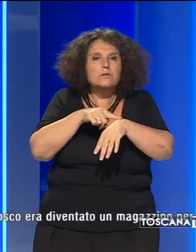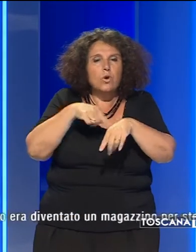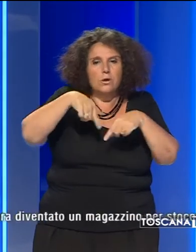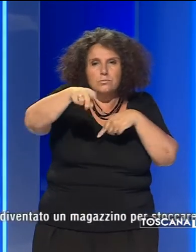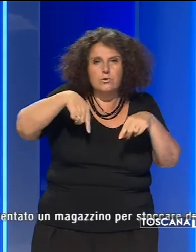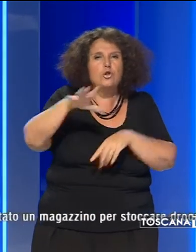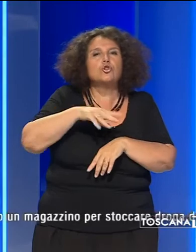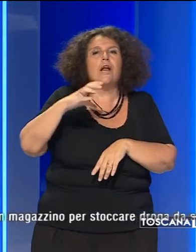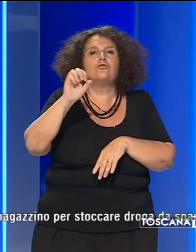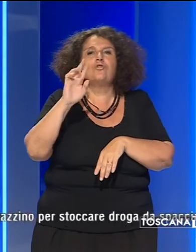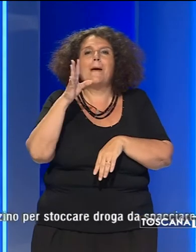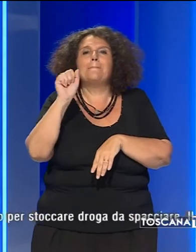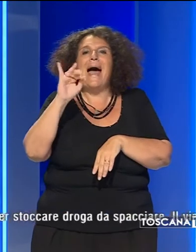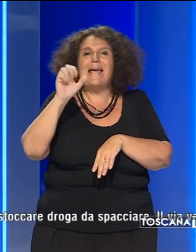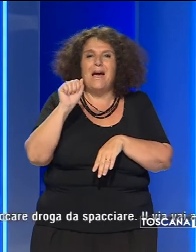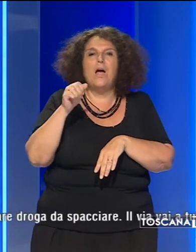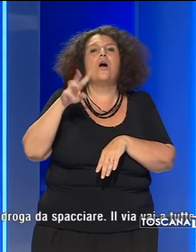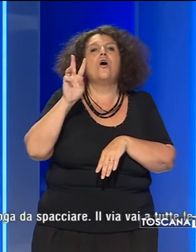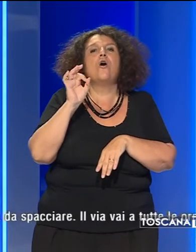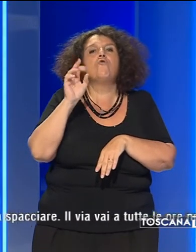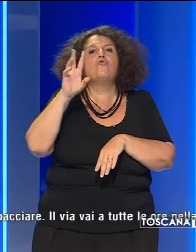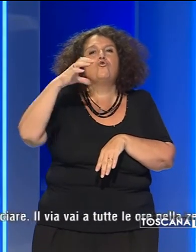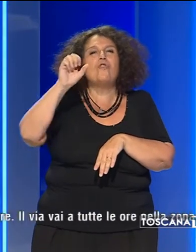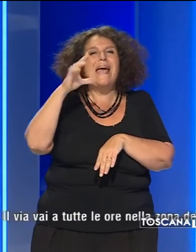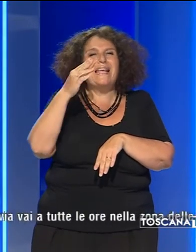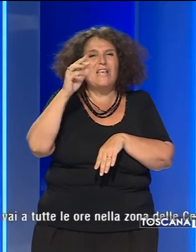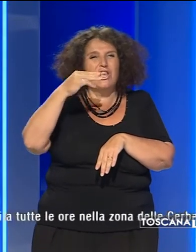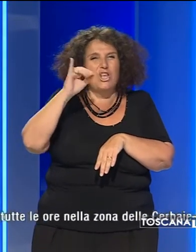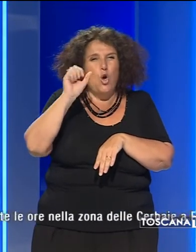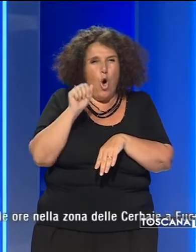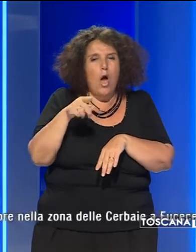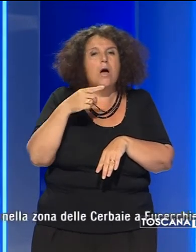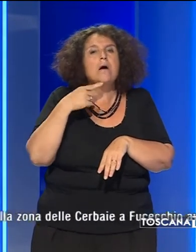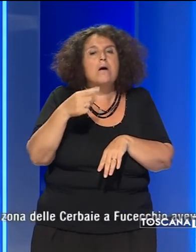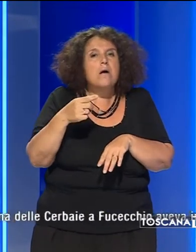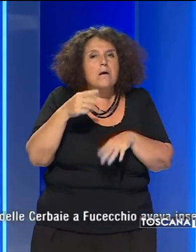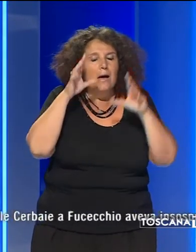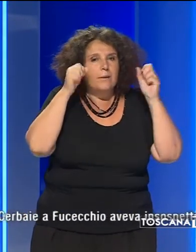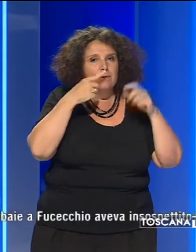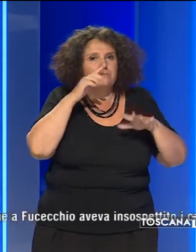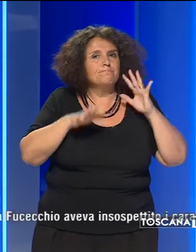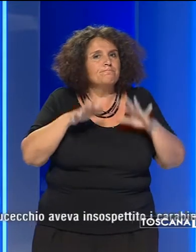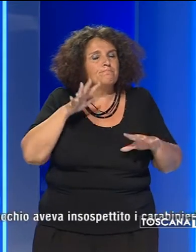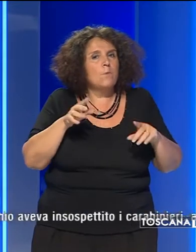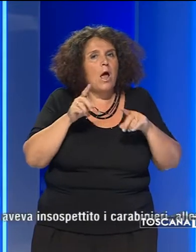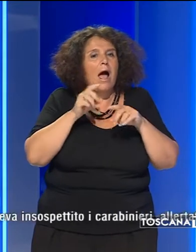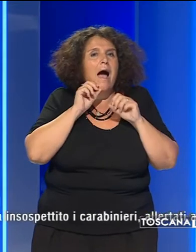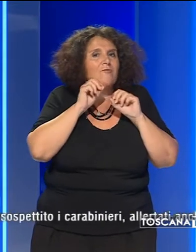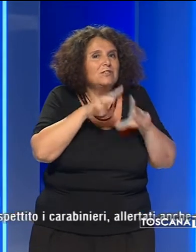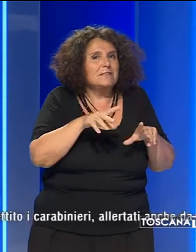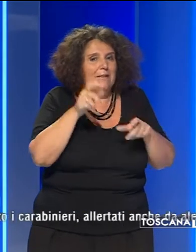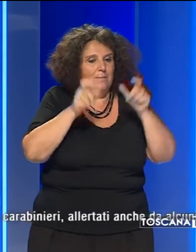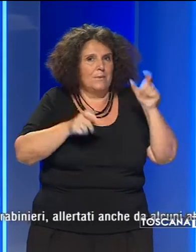delle Cerbaie a Fucecchio aveva insospettito i carabinieri, allertati anche da alcuni abitanti dei paesi